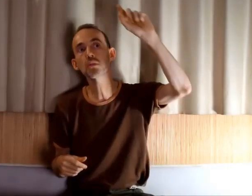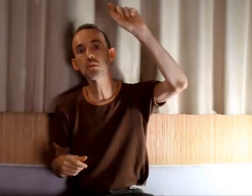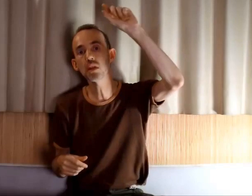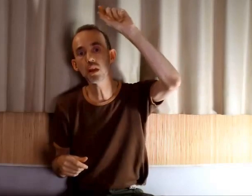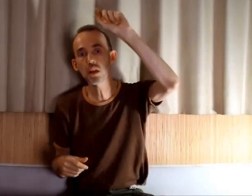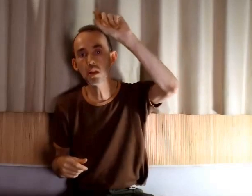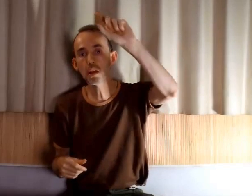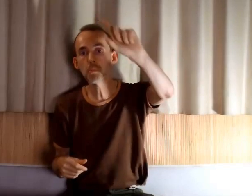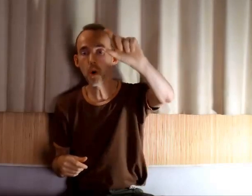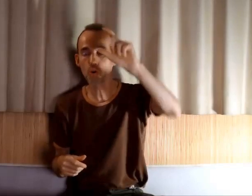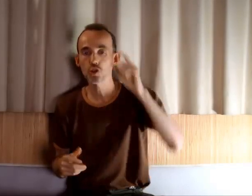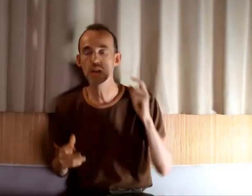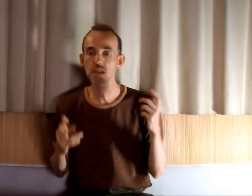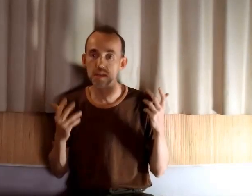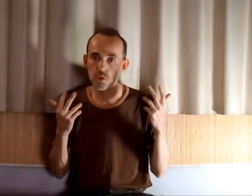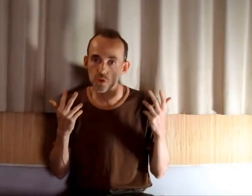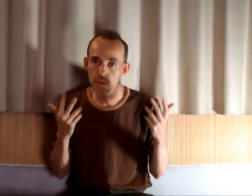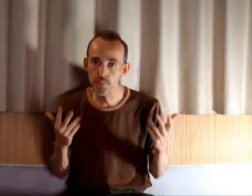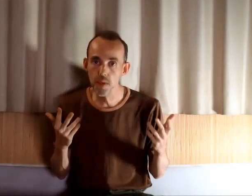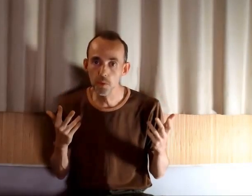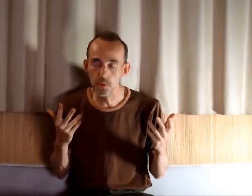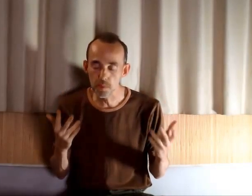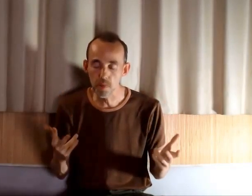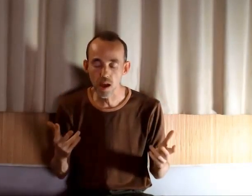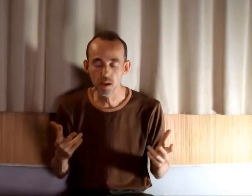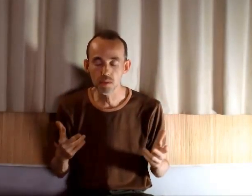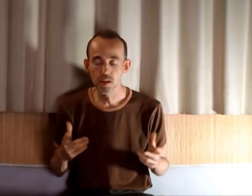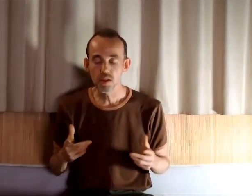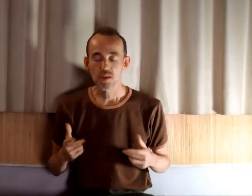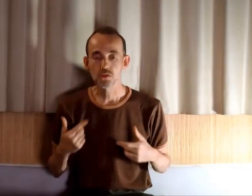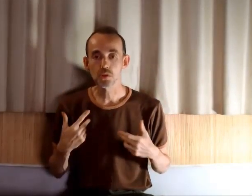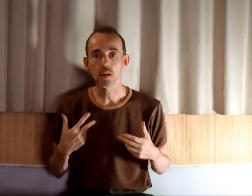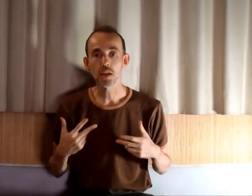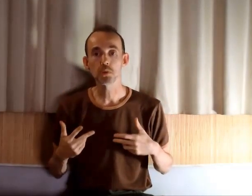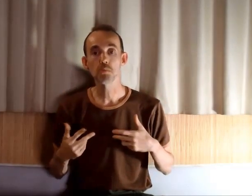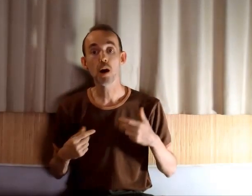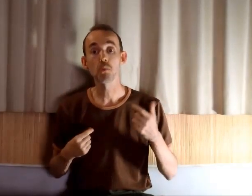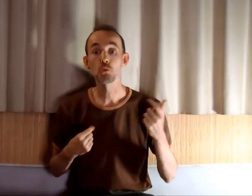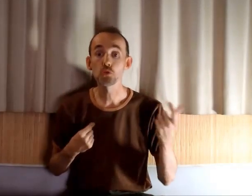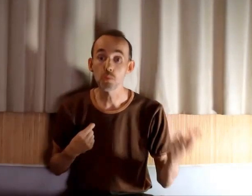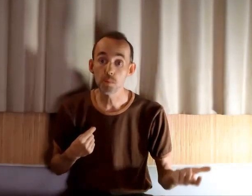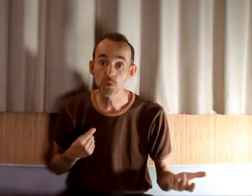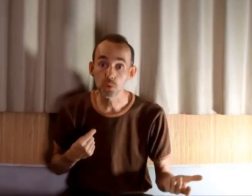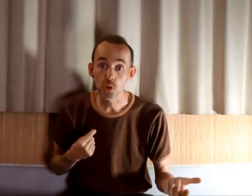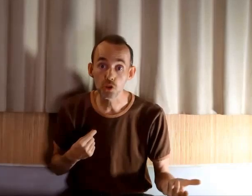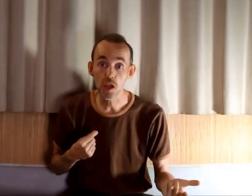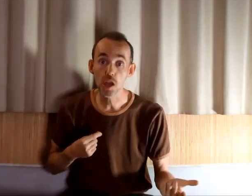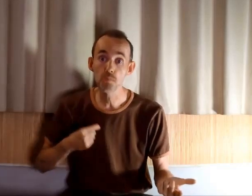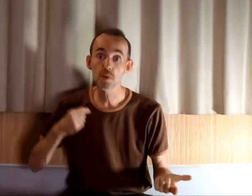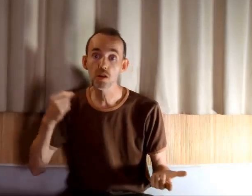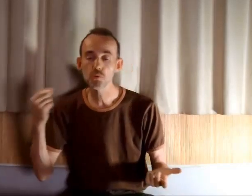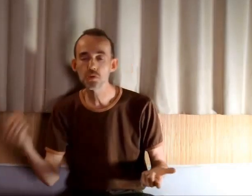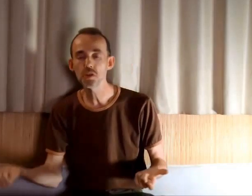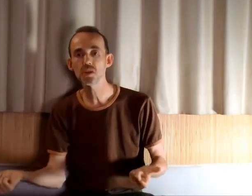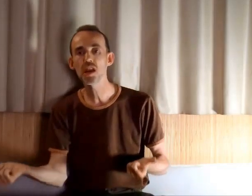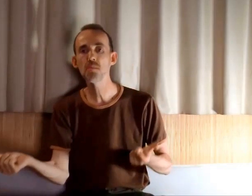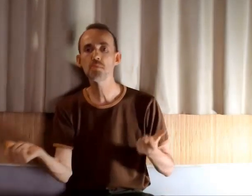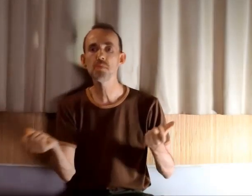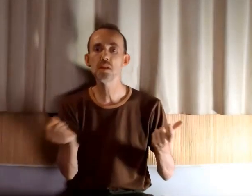des branches. Et c'est ce que j'ai fait au départ, je travaillais au départ beaucoup sur ma blessure de rejet, et puis l'injustice, et puis